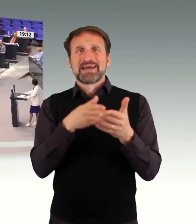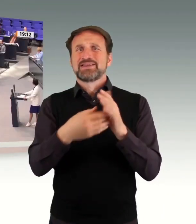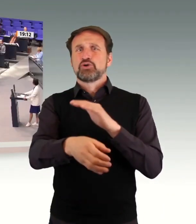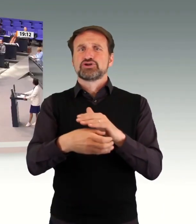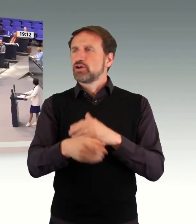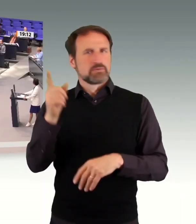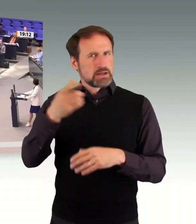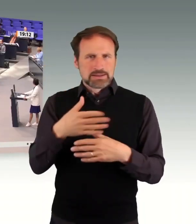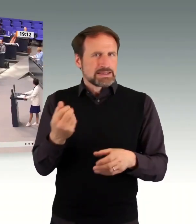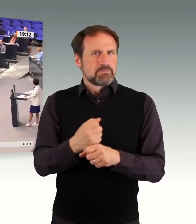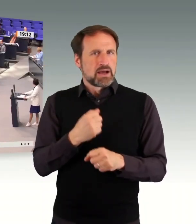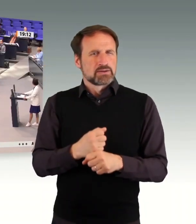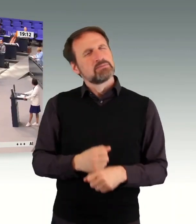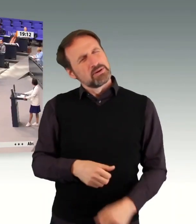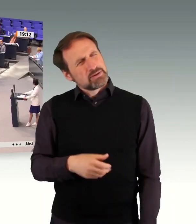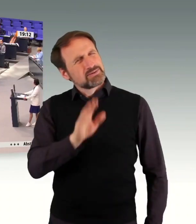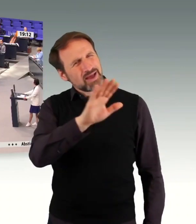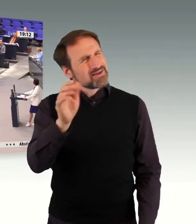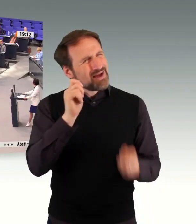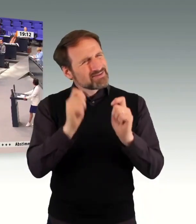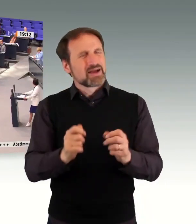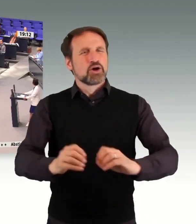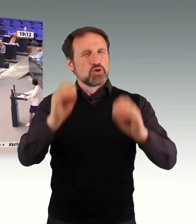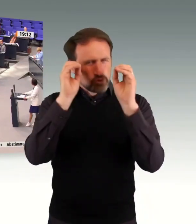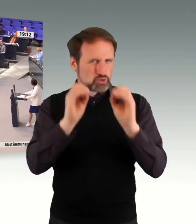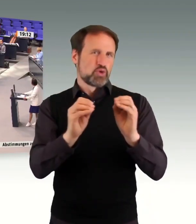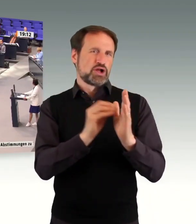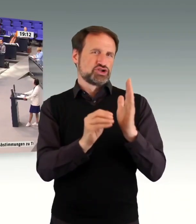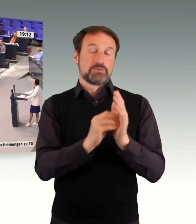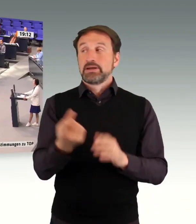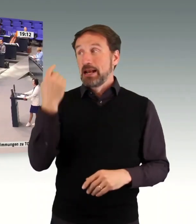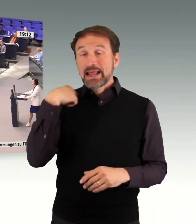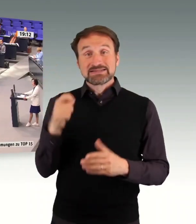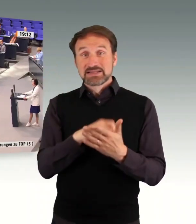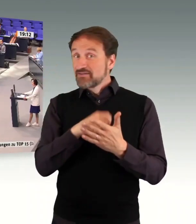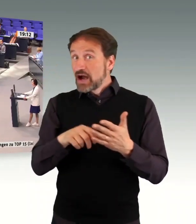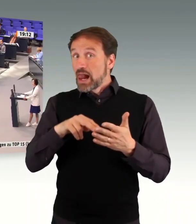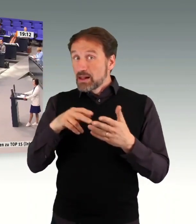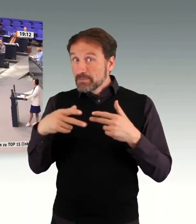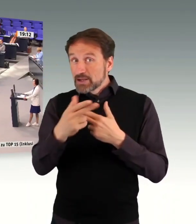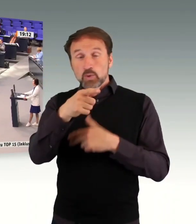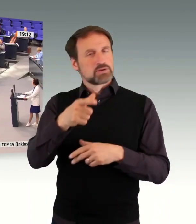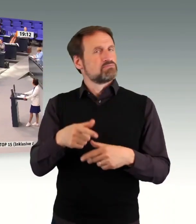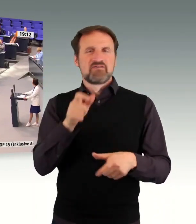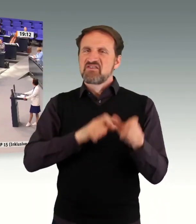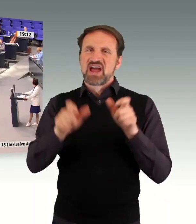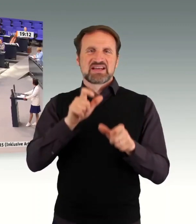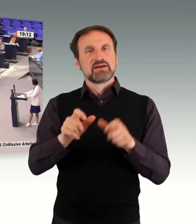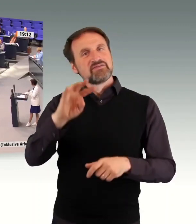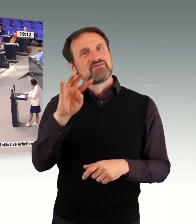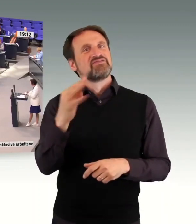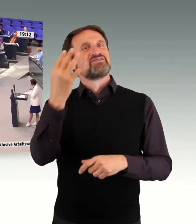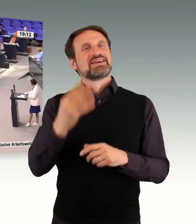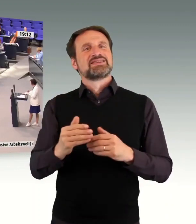Kein Wort davon haben Sie in Ihrem Antrag. In der letzten Wahlperiode haben Sie sich verweigert, eine vierte Stufe der Ausgleichsabgabe einzuführen.